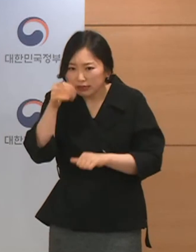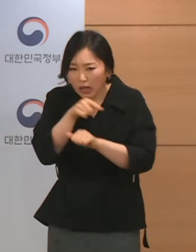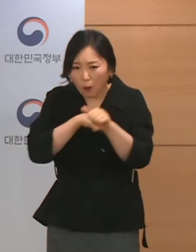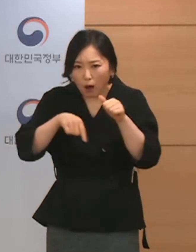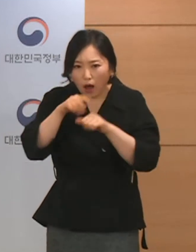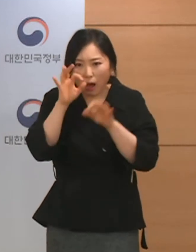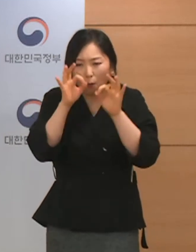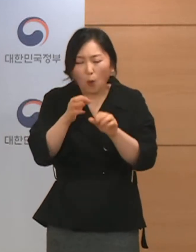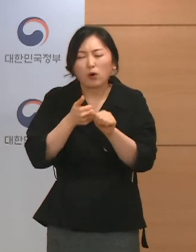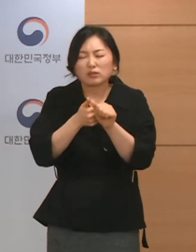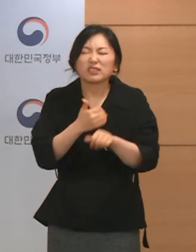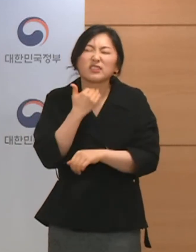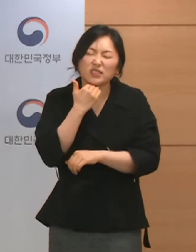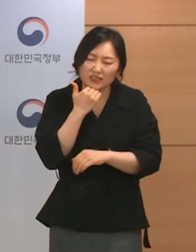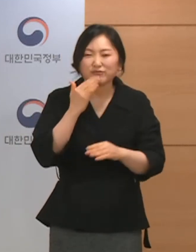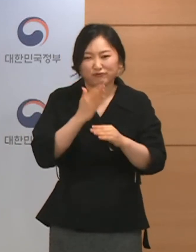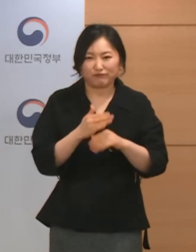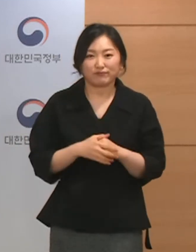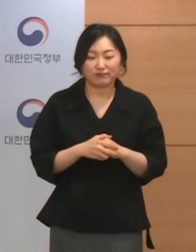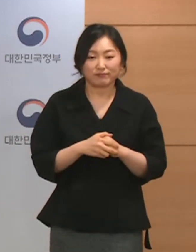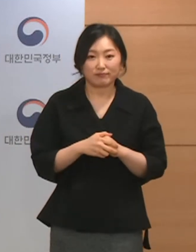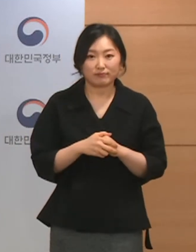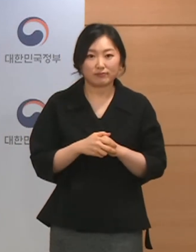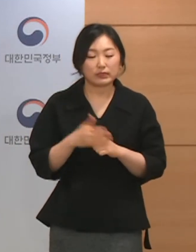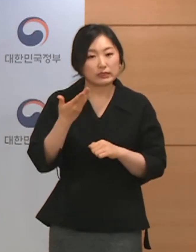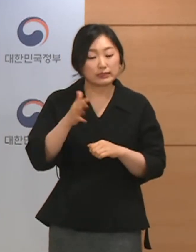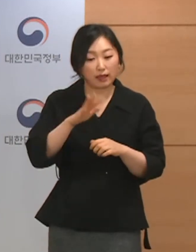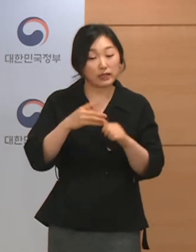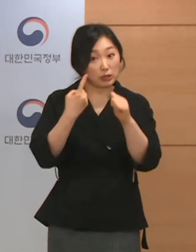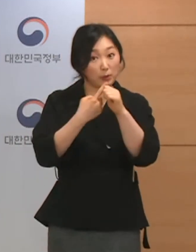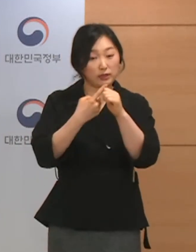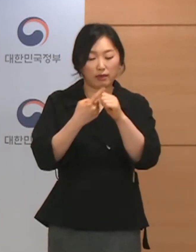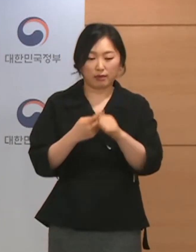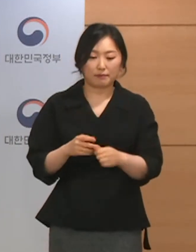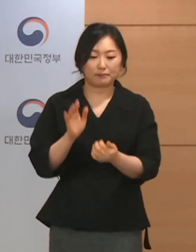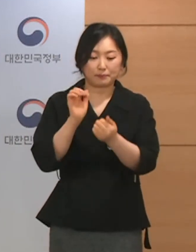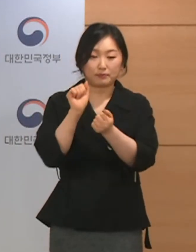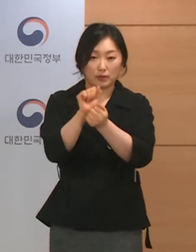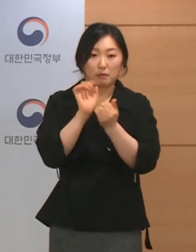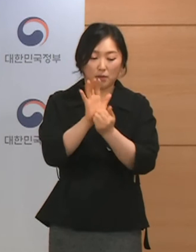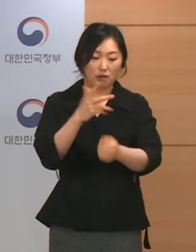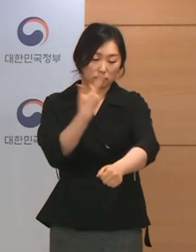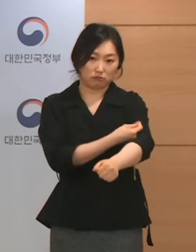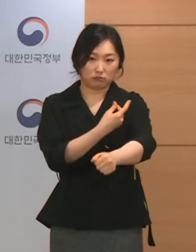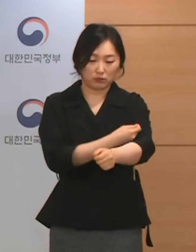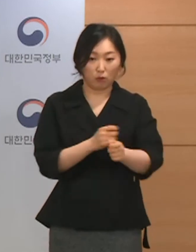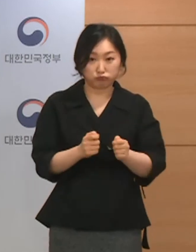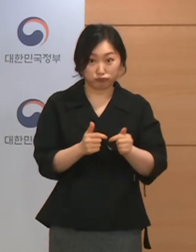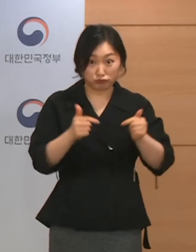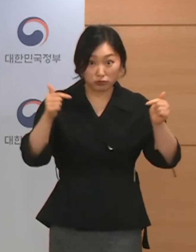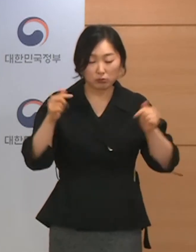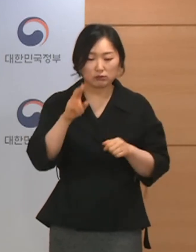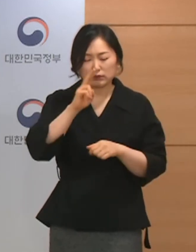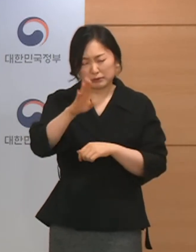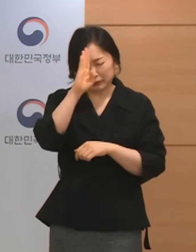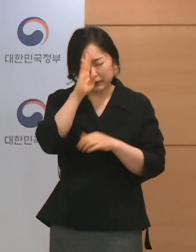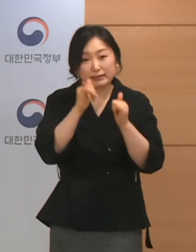다만 현재 첫 번째 예방접종이 어느 정도 확대되면서 중증 환자와 사망자가 주는